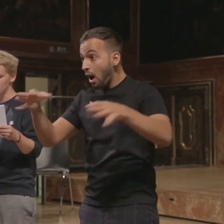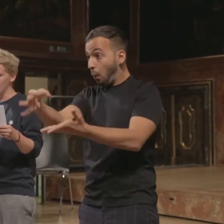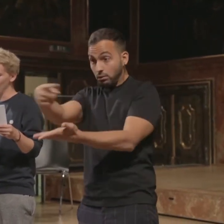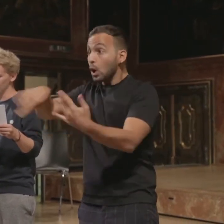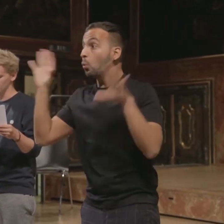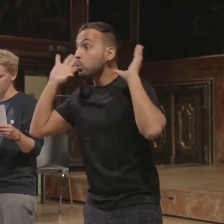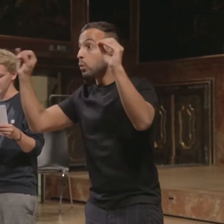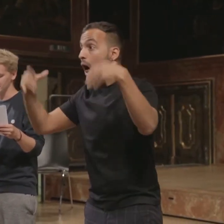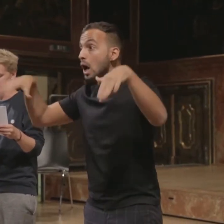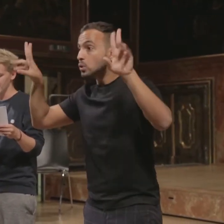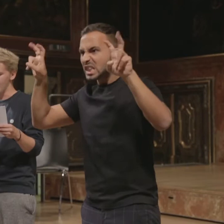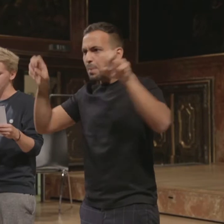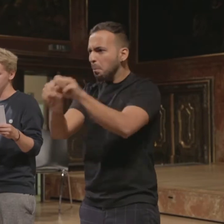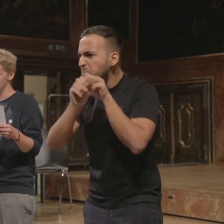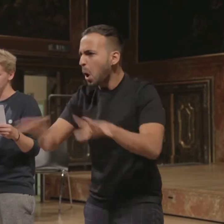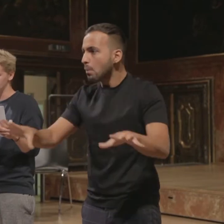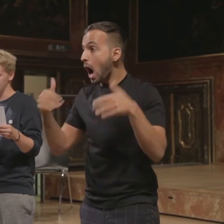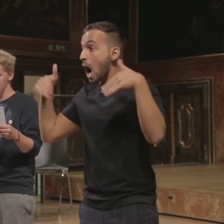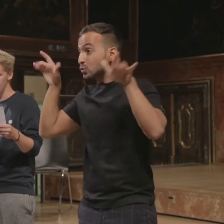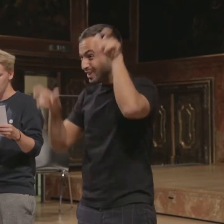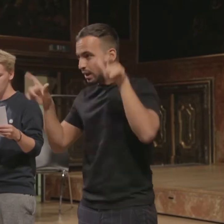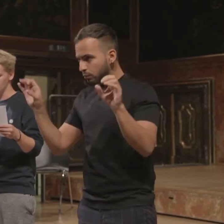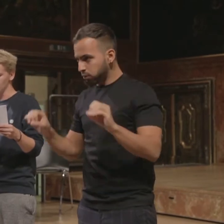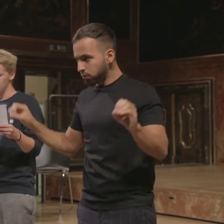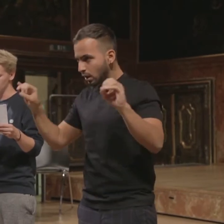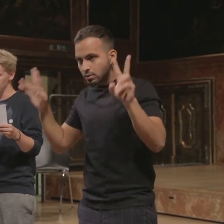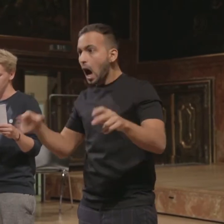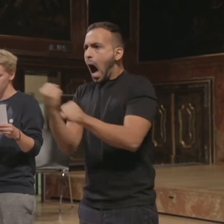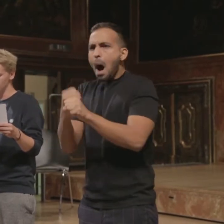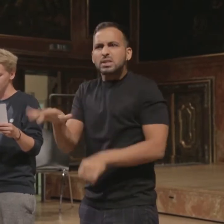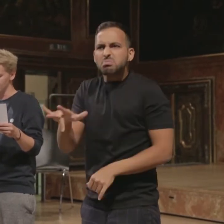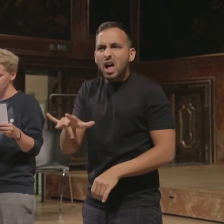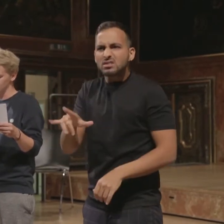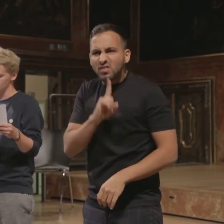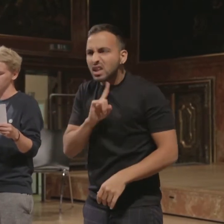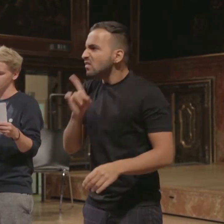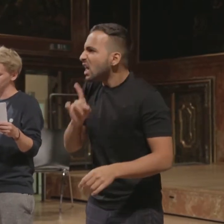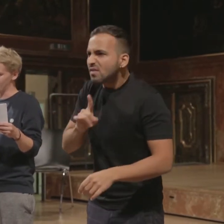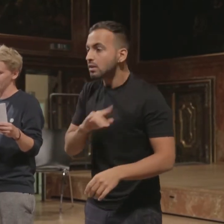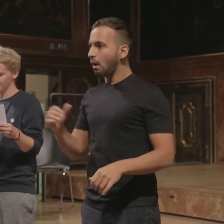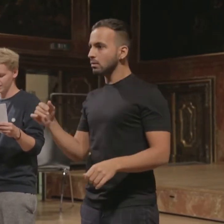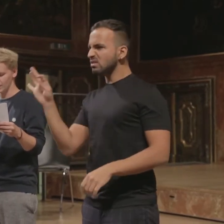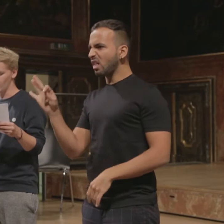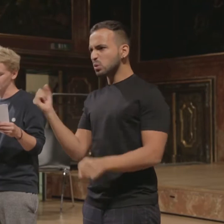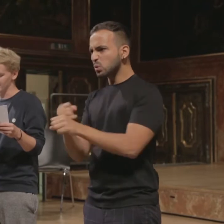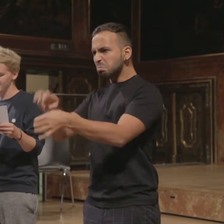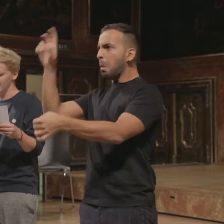Überlaufen wird Obdach davon. Arbeitsplätze sind rar. Und trotzdem kündigt Anke ihren Job? Pah! Obdach. Ja,